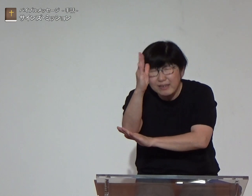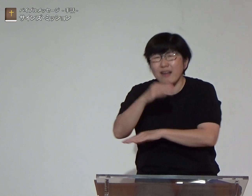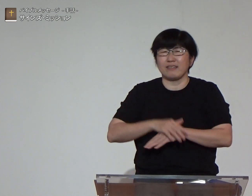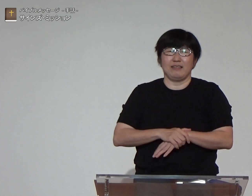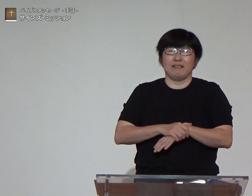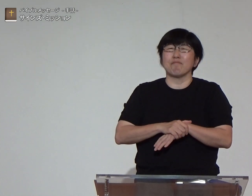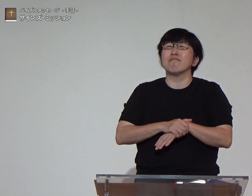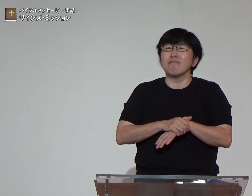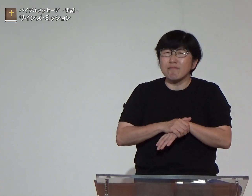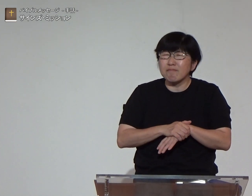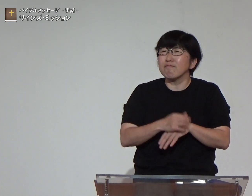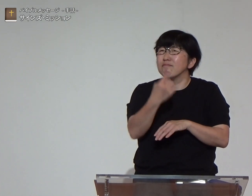待ってくださいと